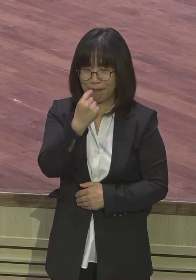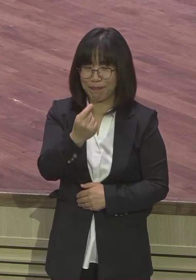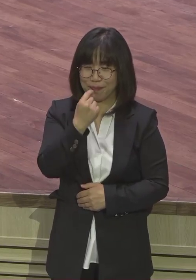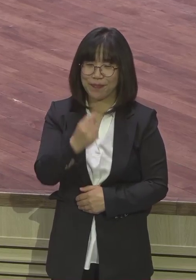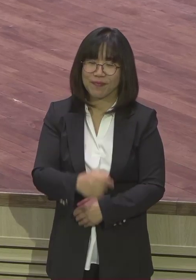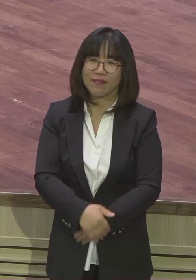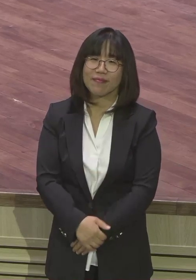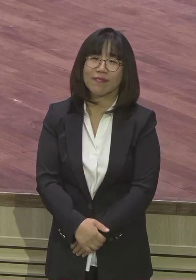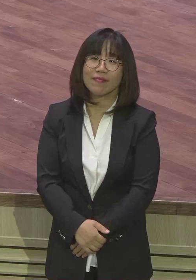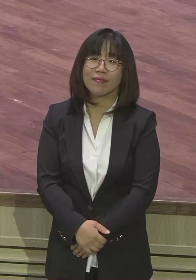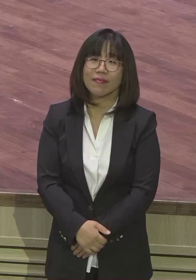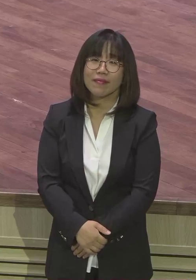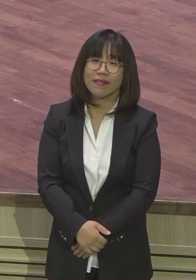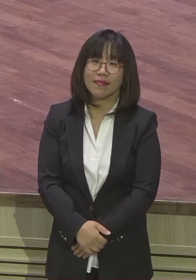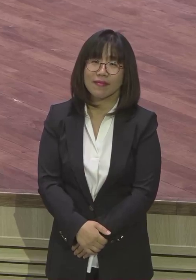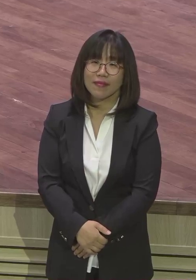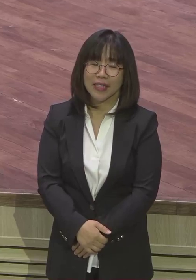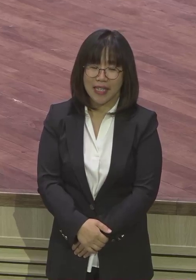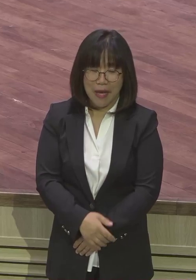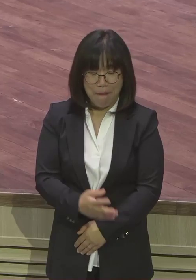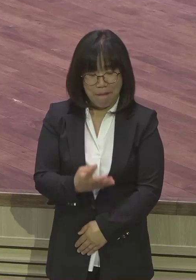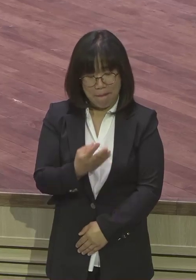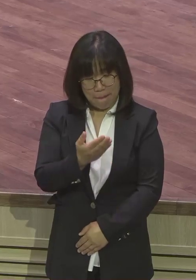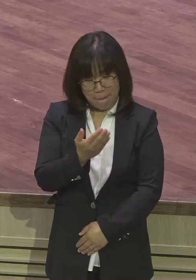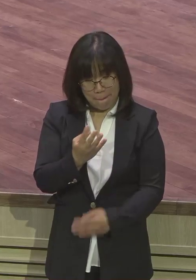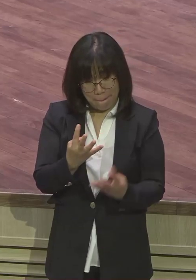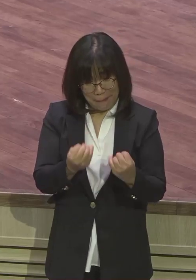저절로 뭐요? 많이 안 먹었죠. 맛이 없는데 뭐 많이 먹습니까?